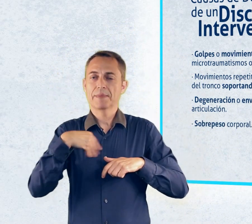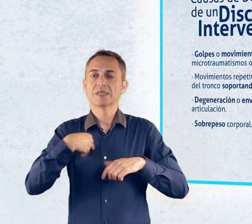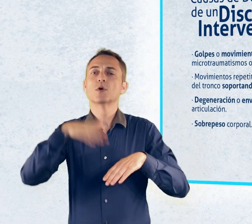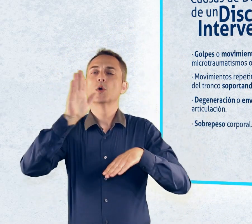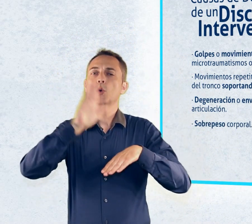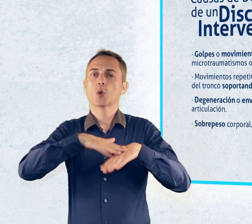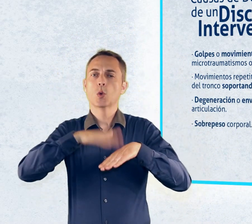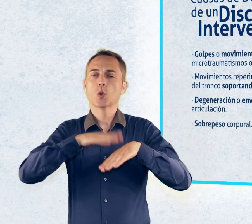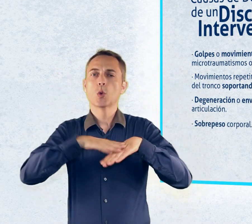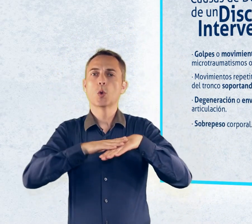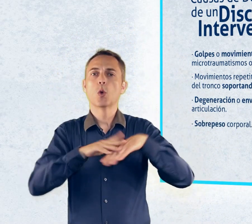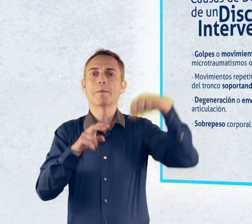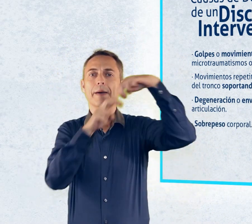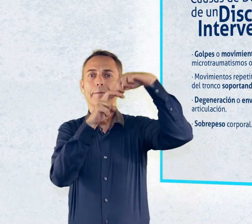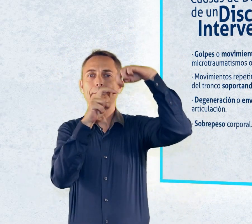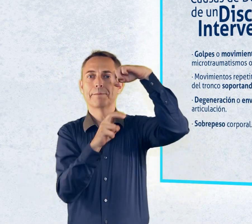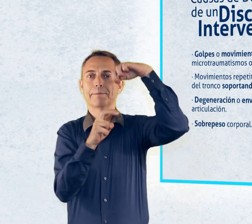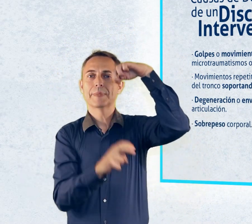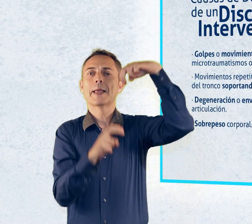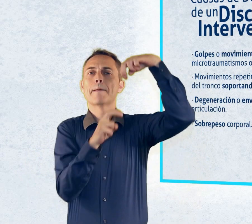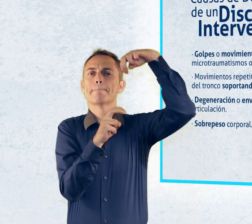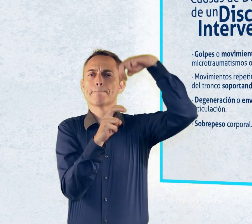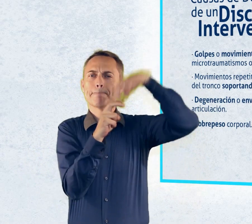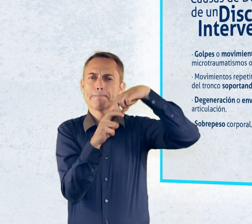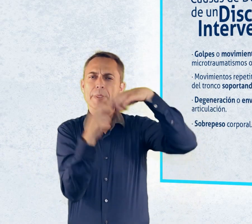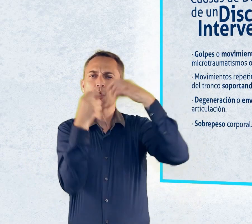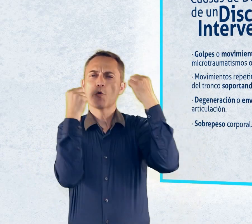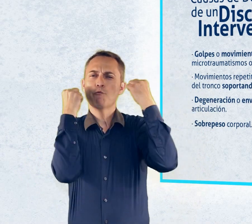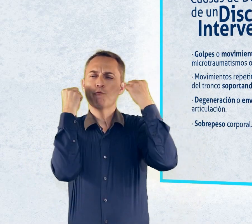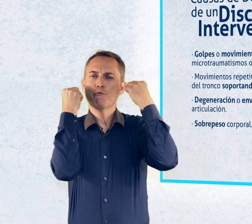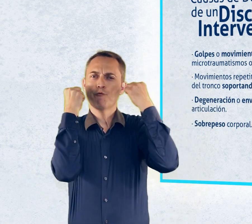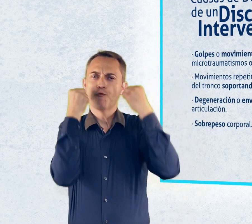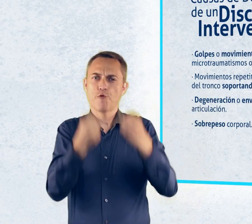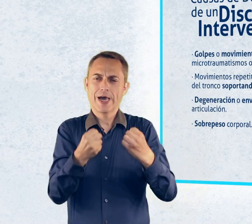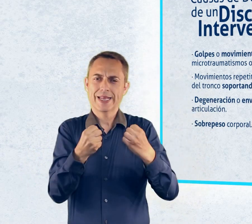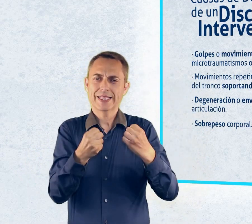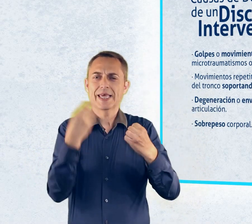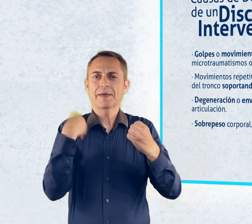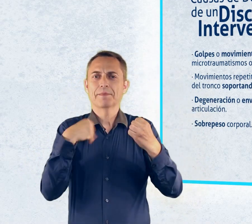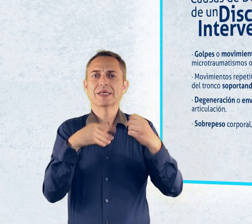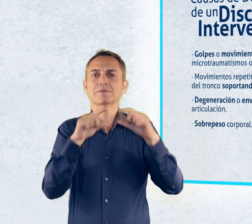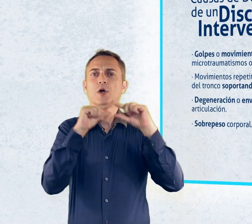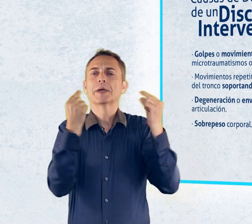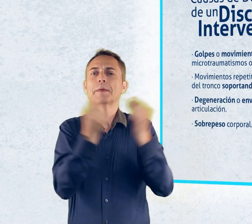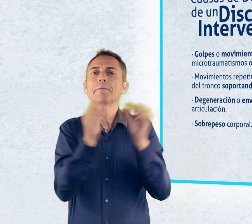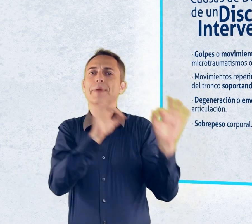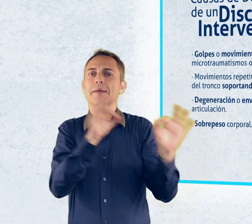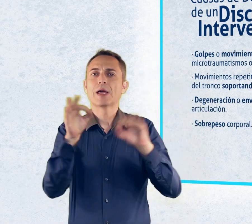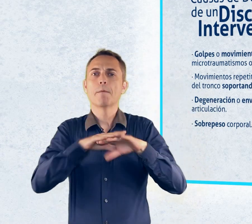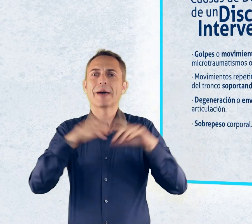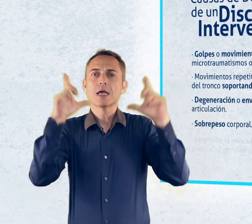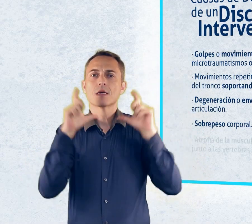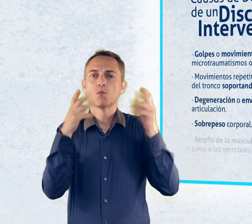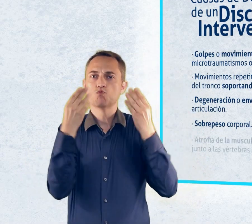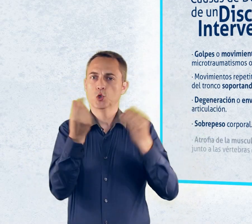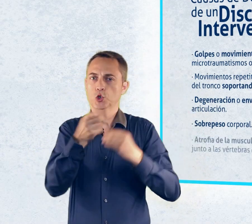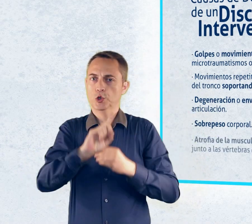que tiene que soportar es mayor a la que pueda aguantar el anillo fibroso que lo protege. En el caso de la atrofia